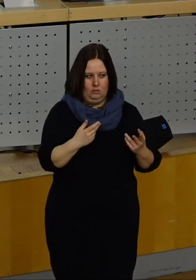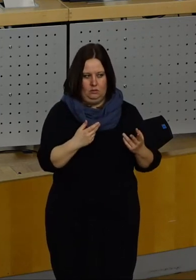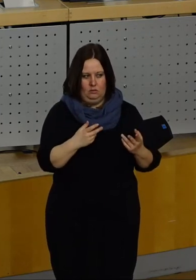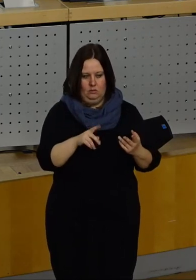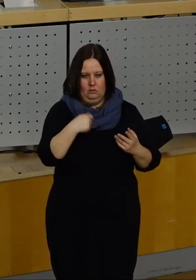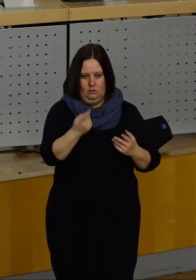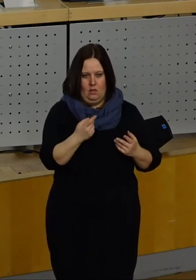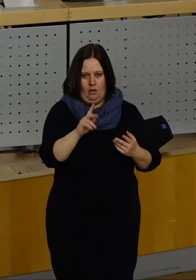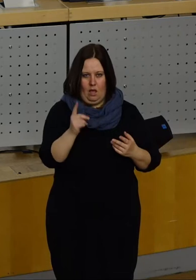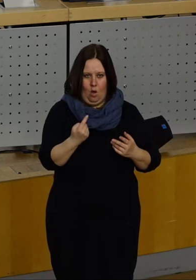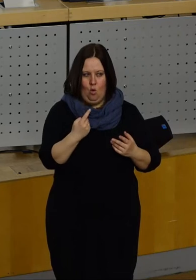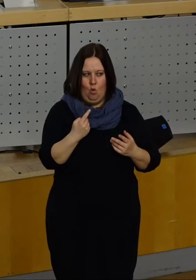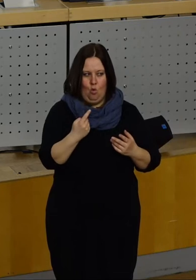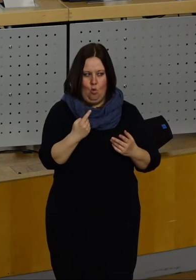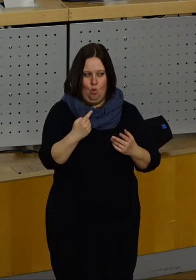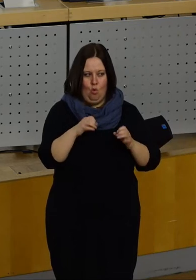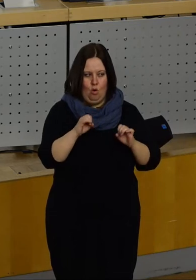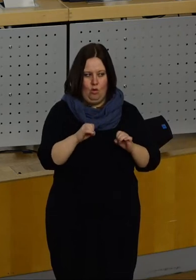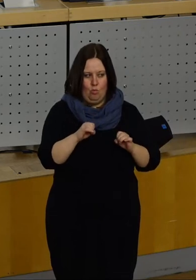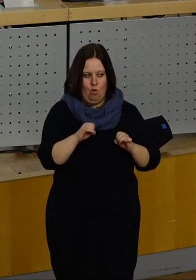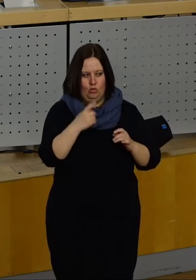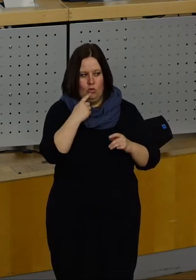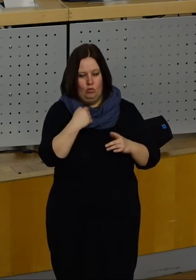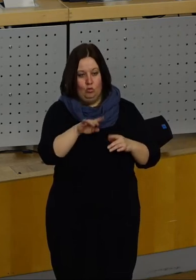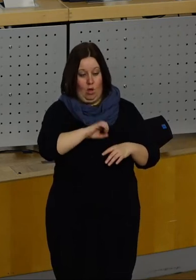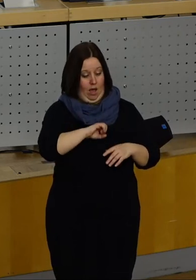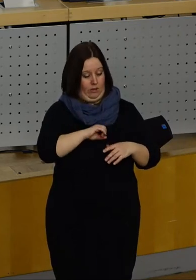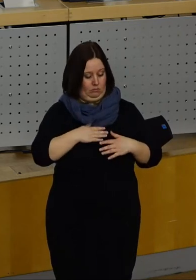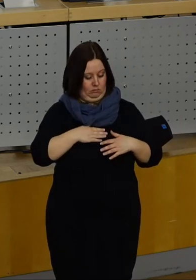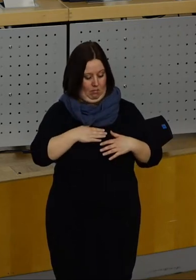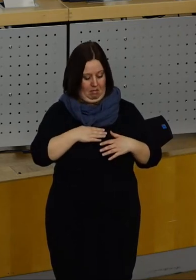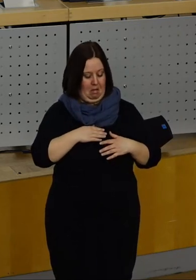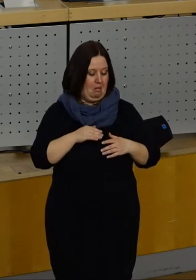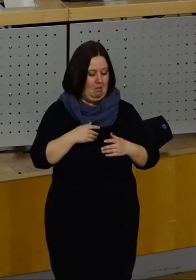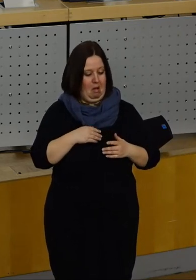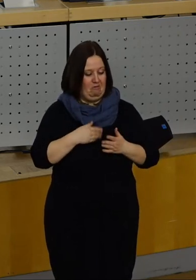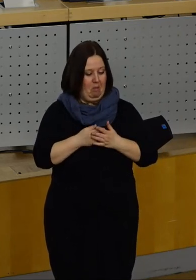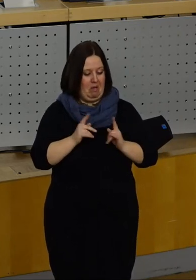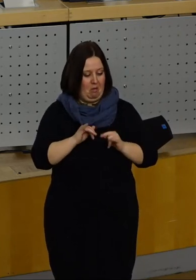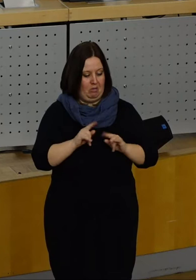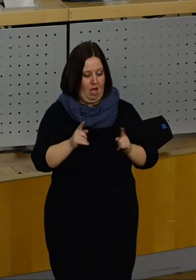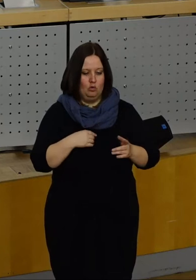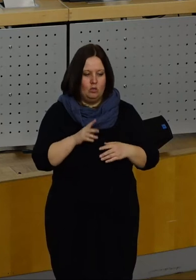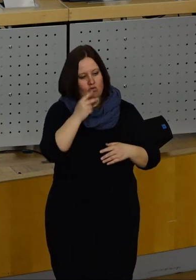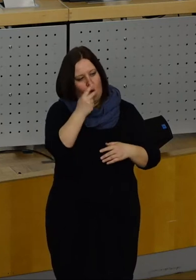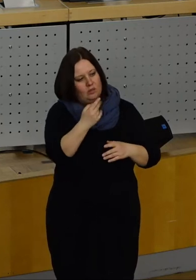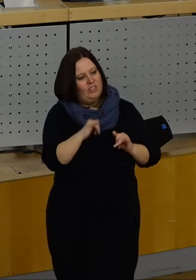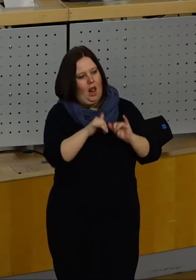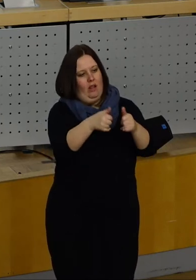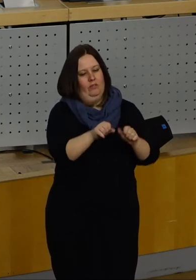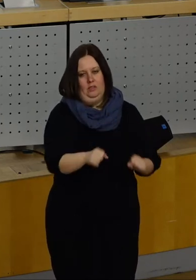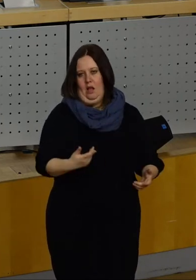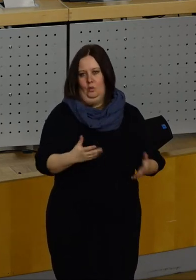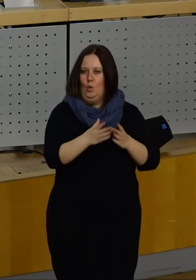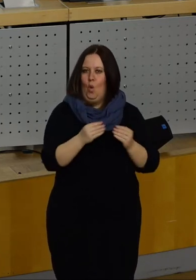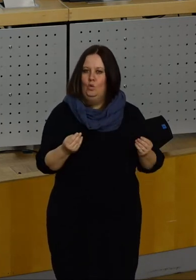und nicht zuerst die eigene Zuständigkeit prüft, wird immer zuerst überlegen, wie er Teil